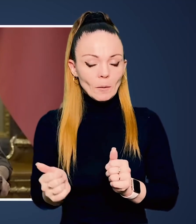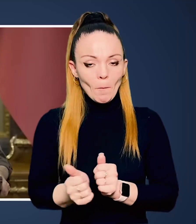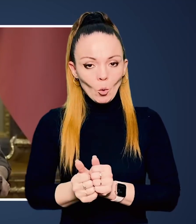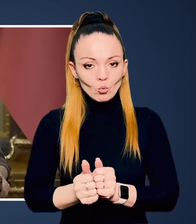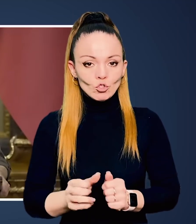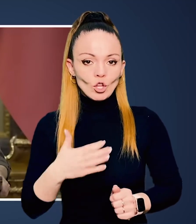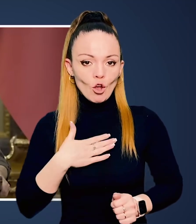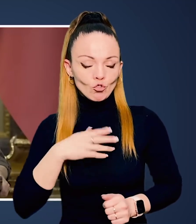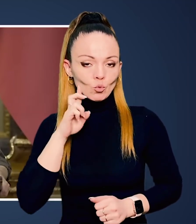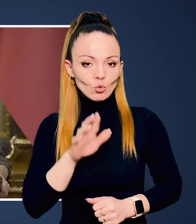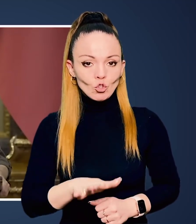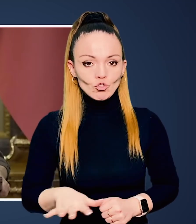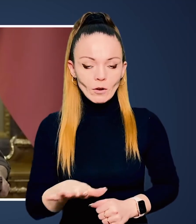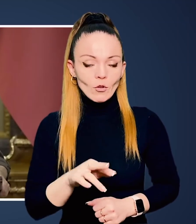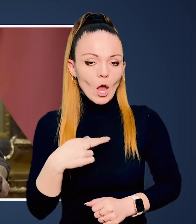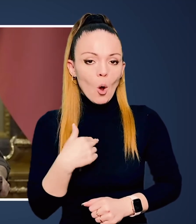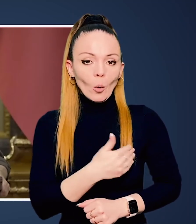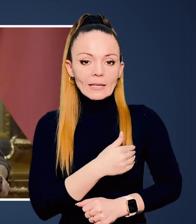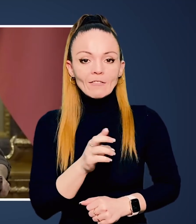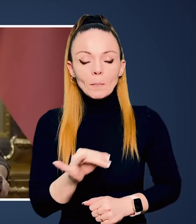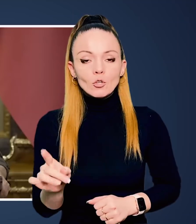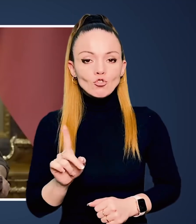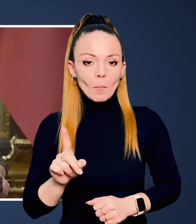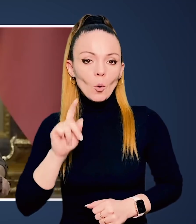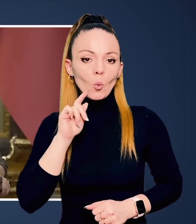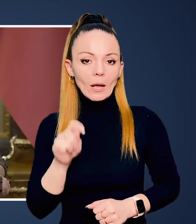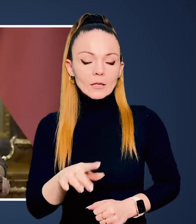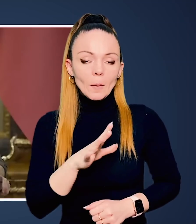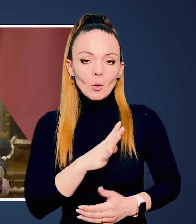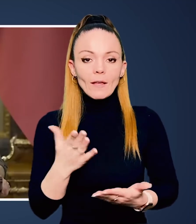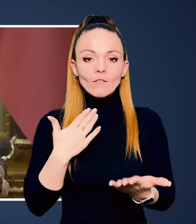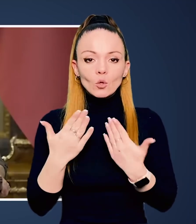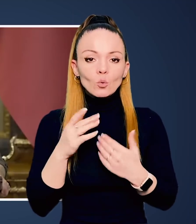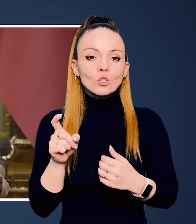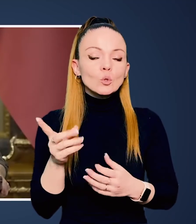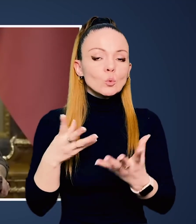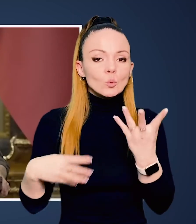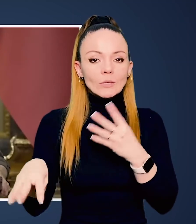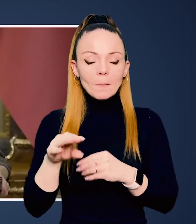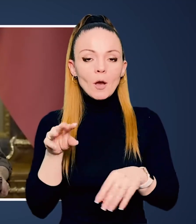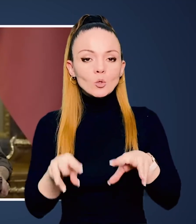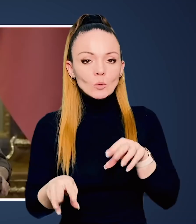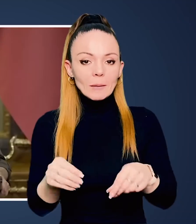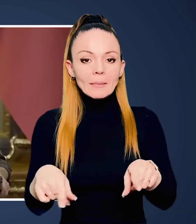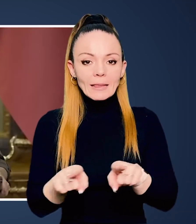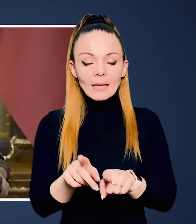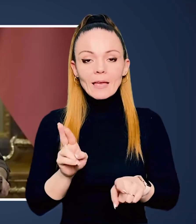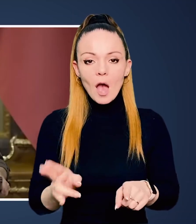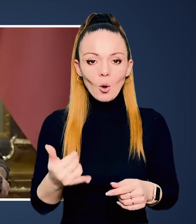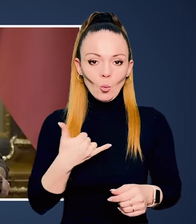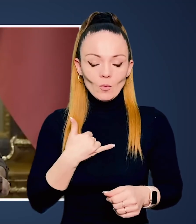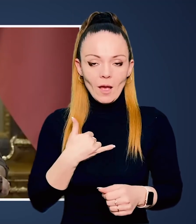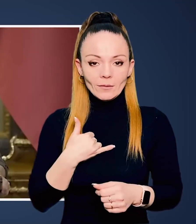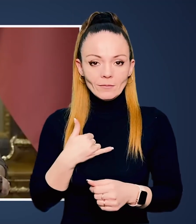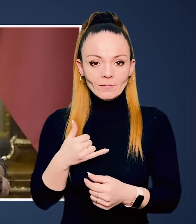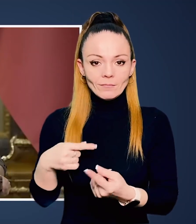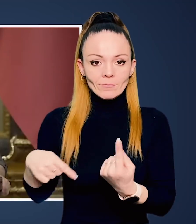поруч з нашою державою. Я б хотів, щоб України були відносини з усіма сусідами, які